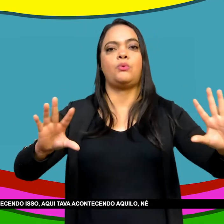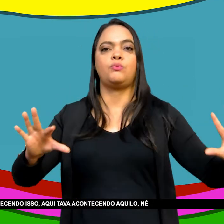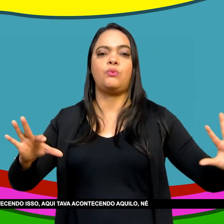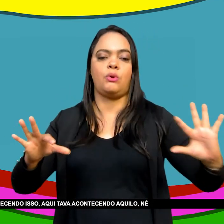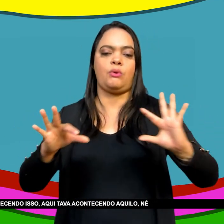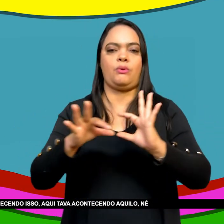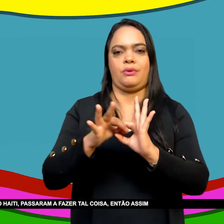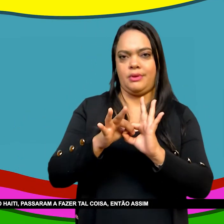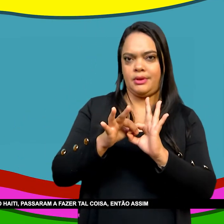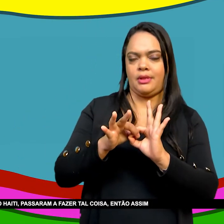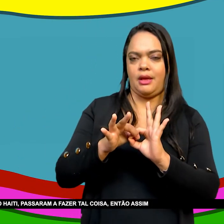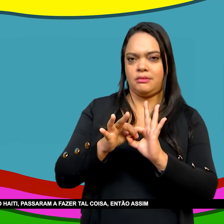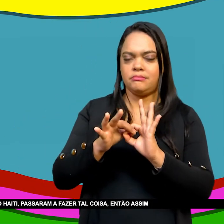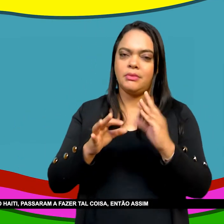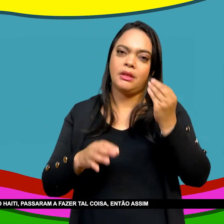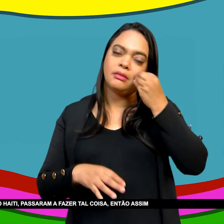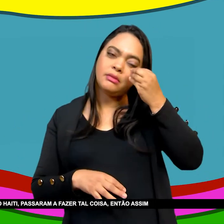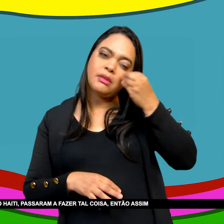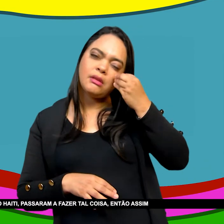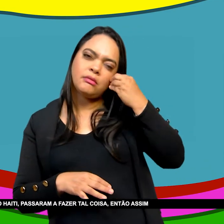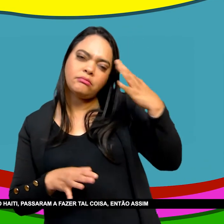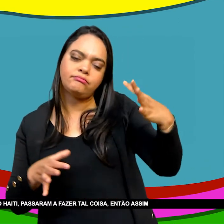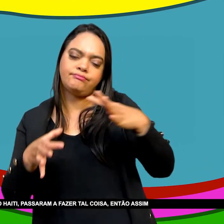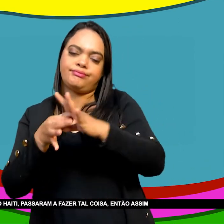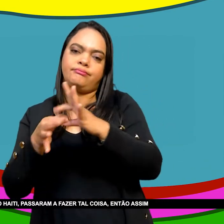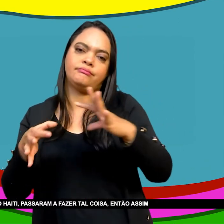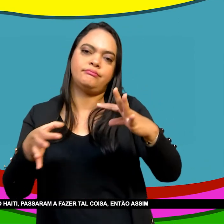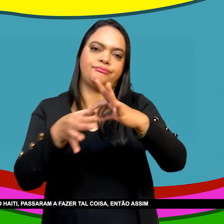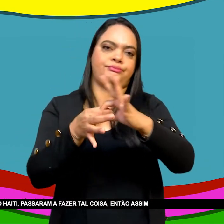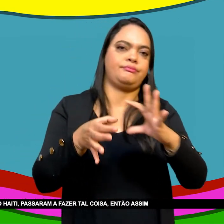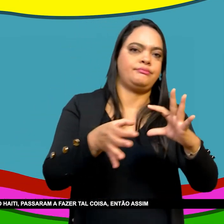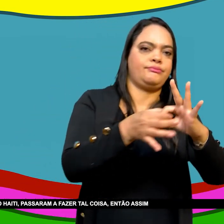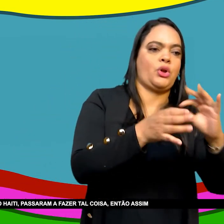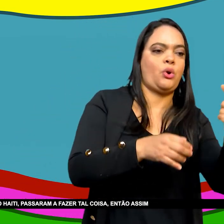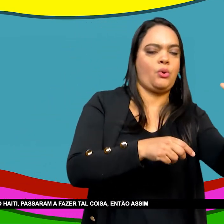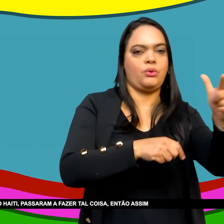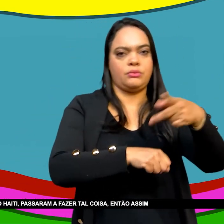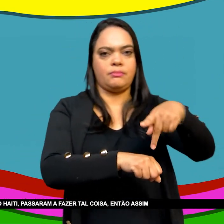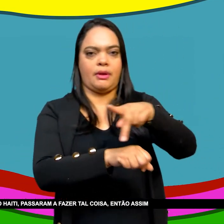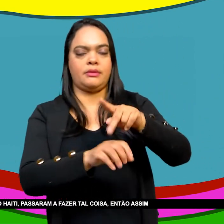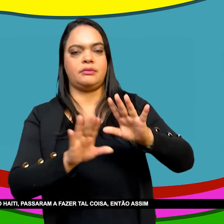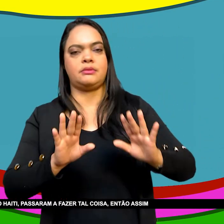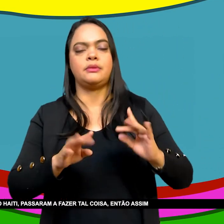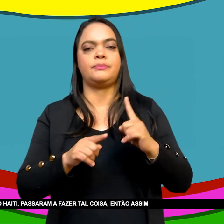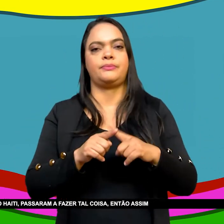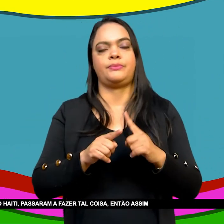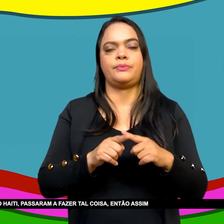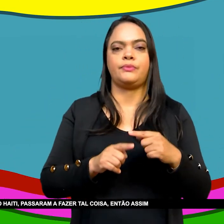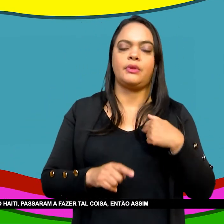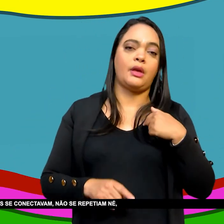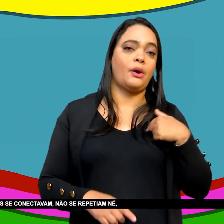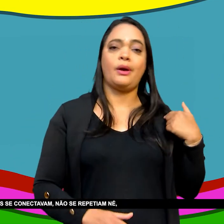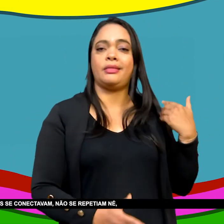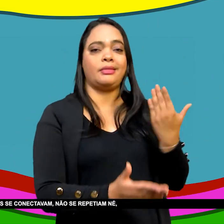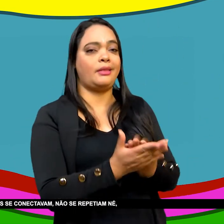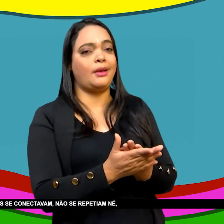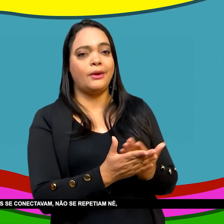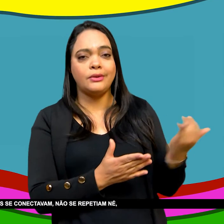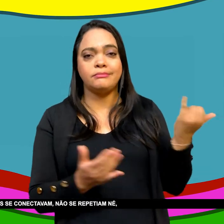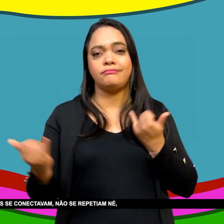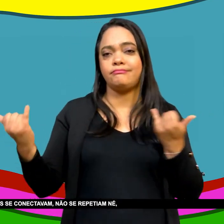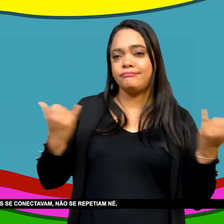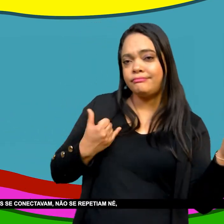Então quando aqui ouviram falar Do que aconteceu na Haiti Passaram a fazer tal coisa Então assim Você